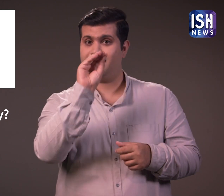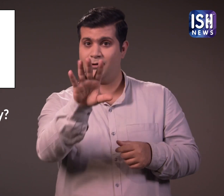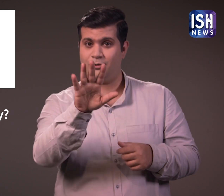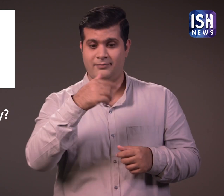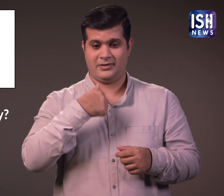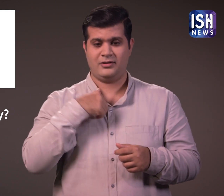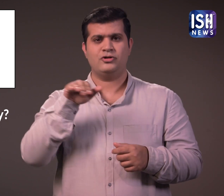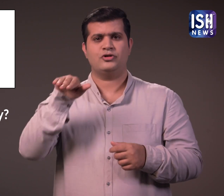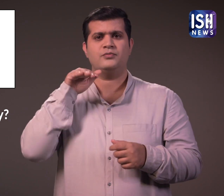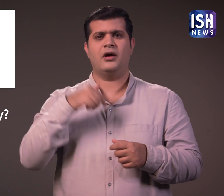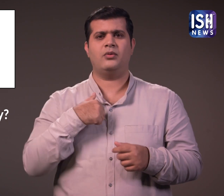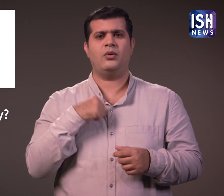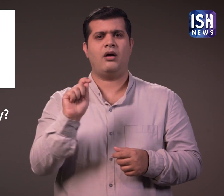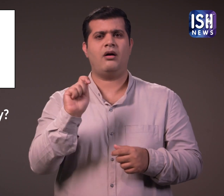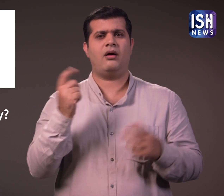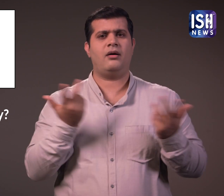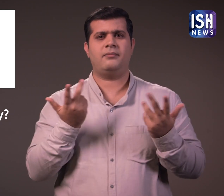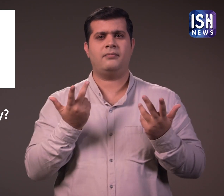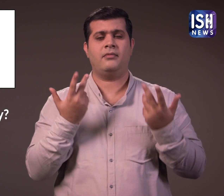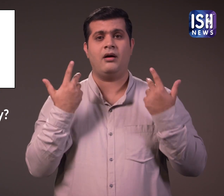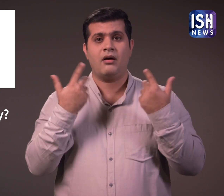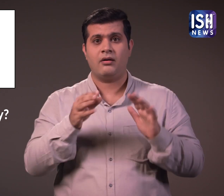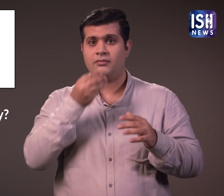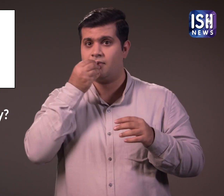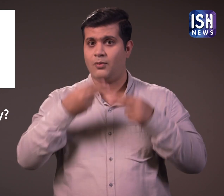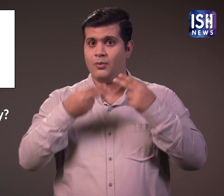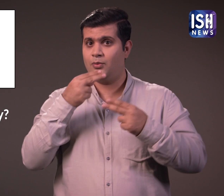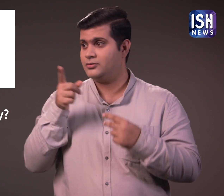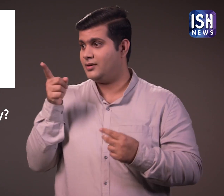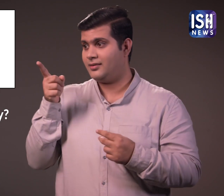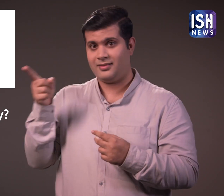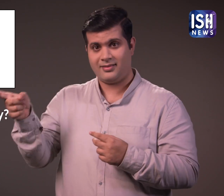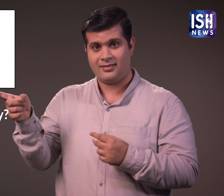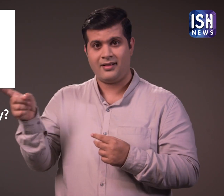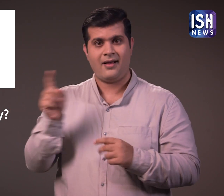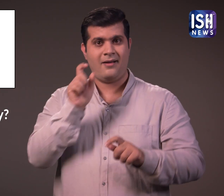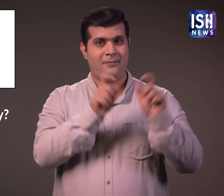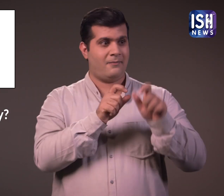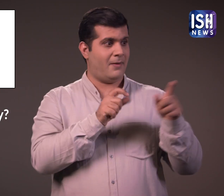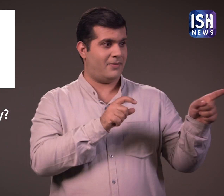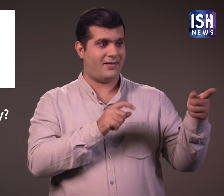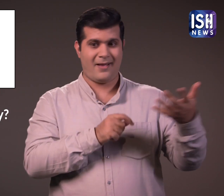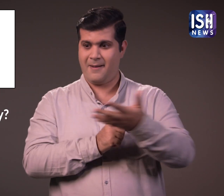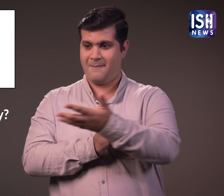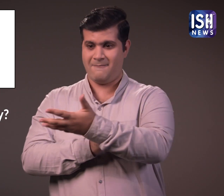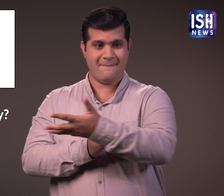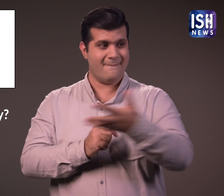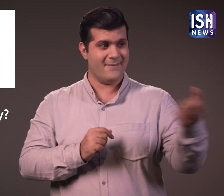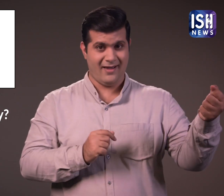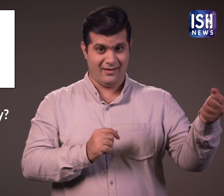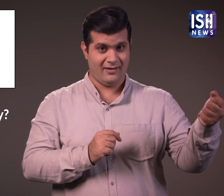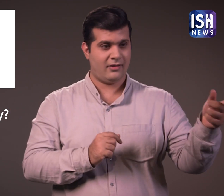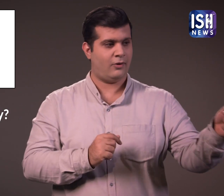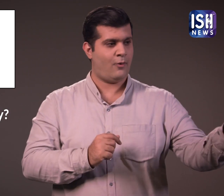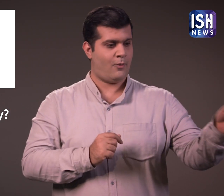Zomato ग्राहक और रेस्टरॉन के बीच एक मंज है। हम सिर्फ सेवा प्रदाता